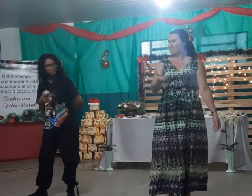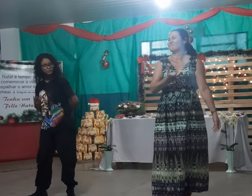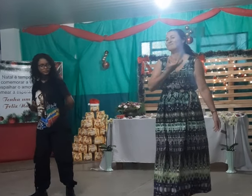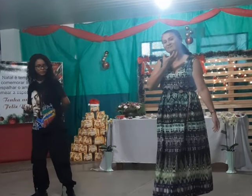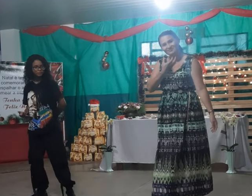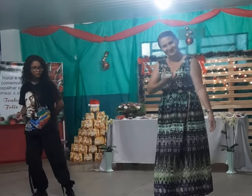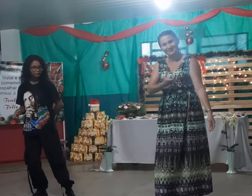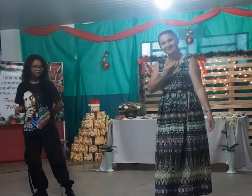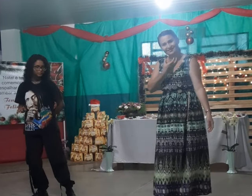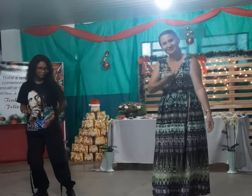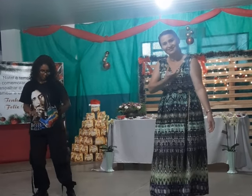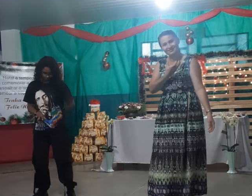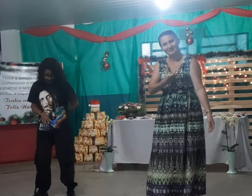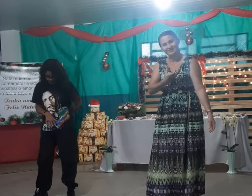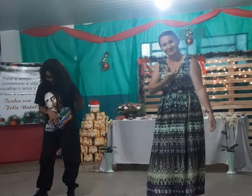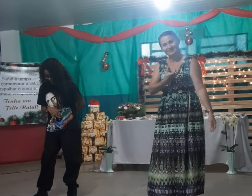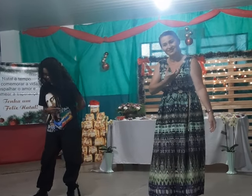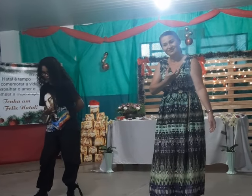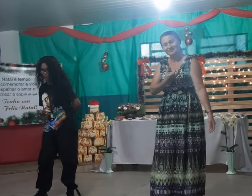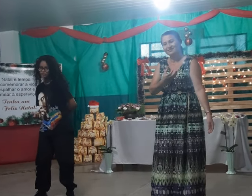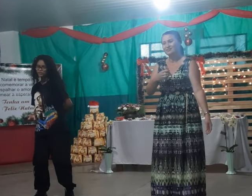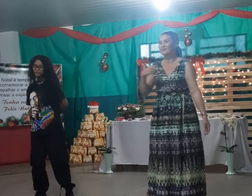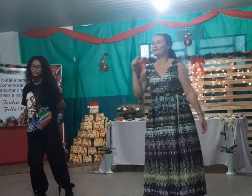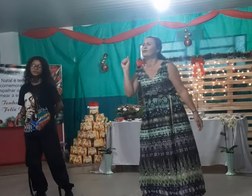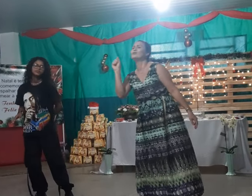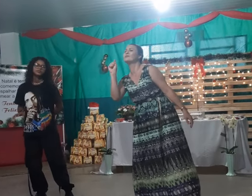e o que a gente fez.